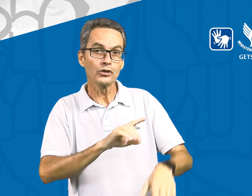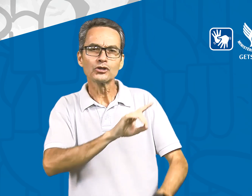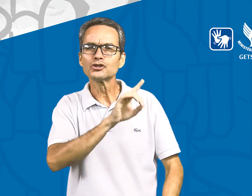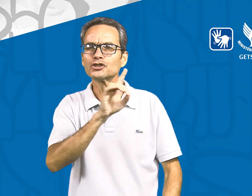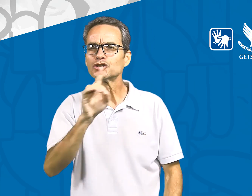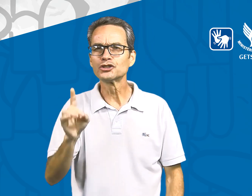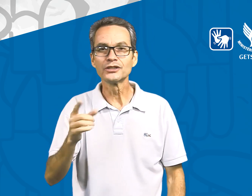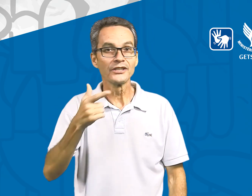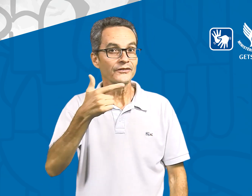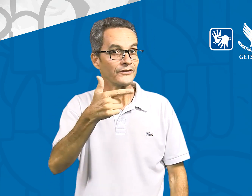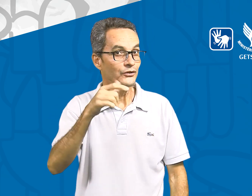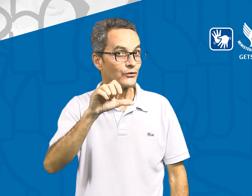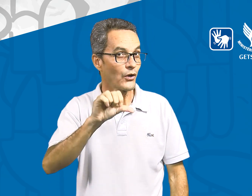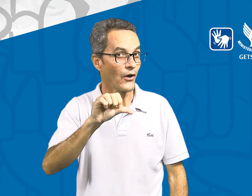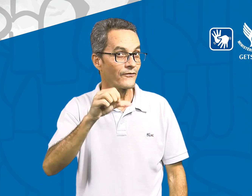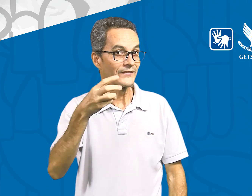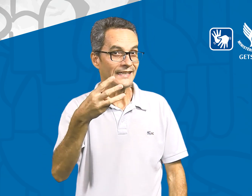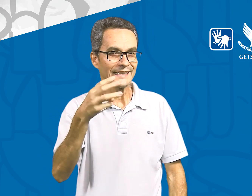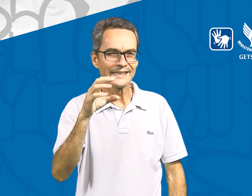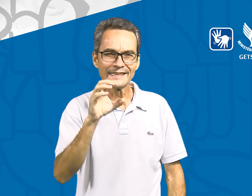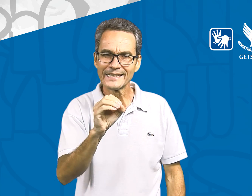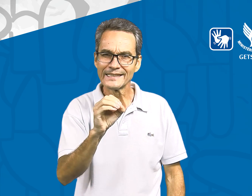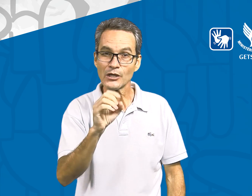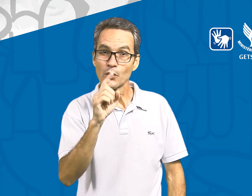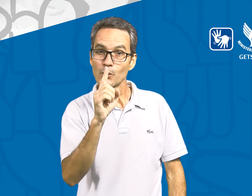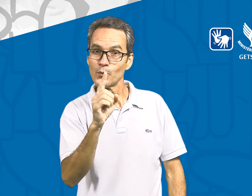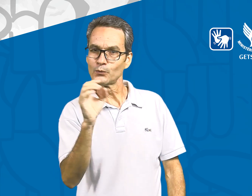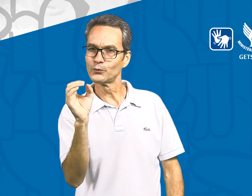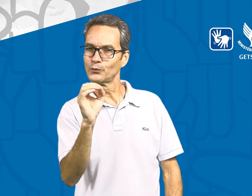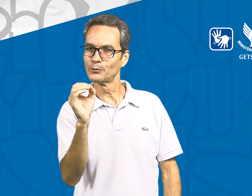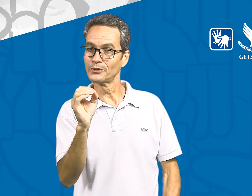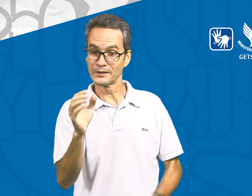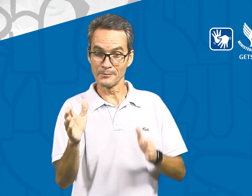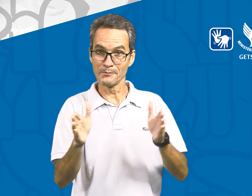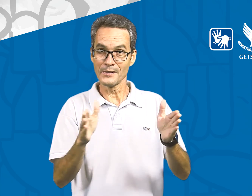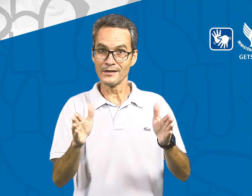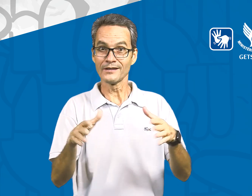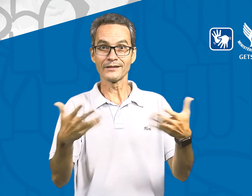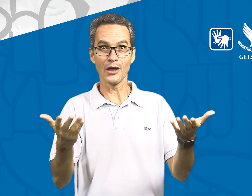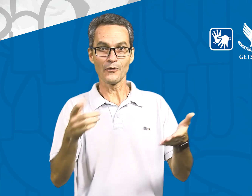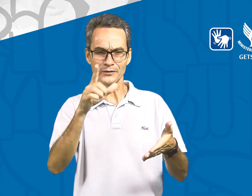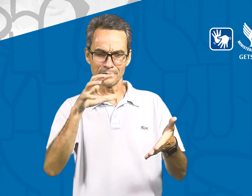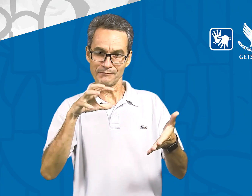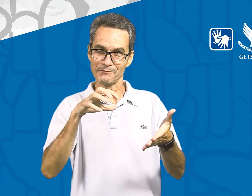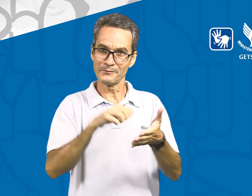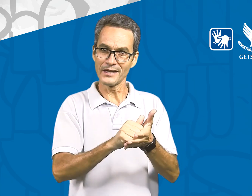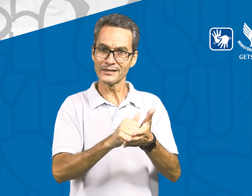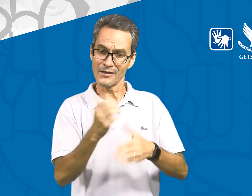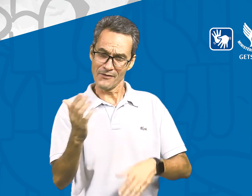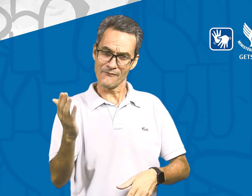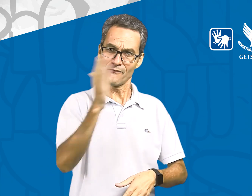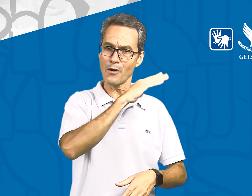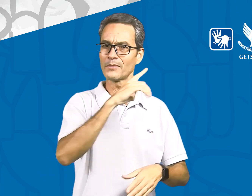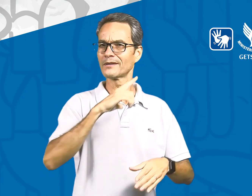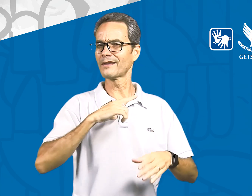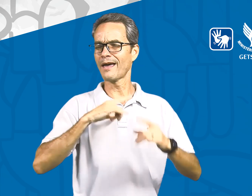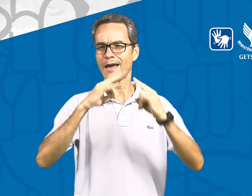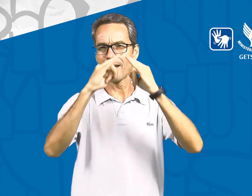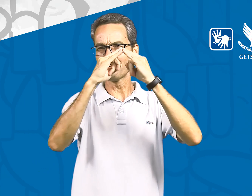Dias 29 e 30 de setembro e 1º de outubro. Faça já a sua inscrição e venha desfrutar